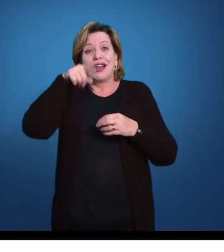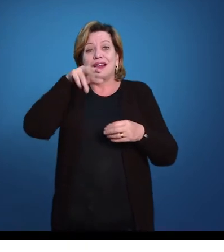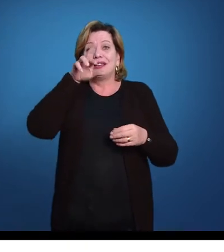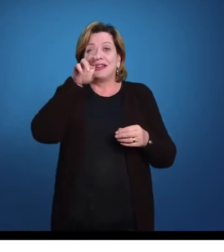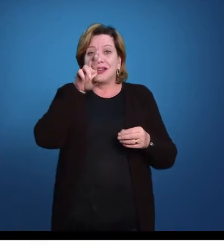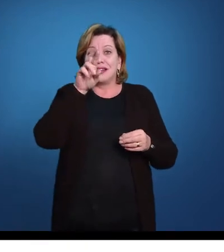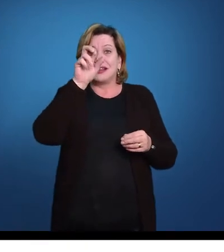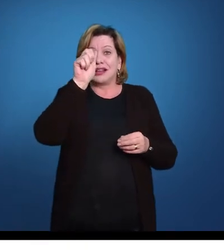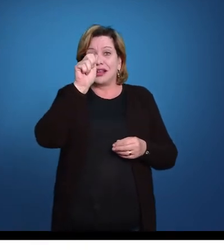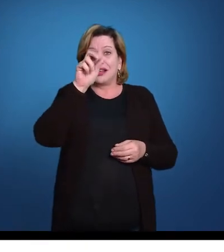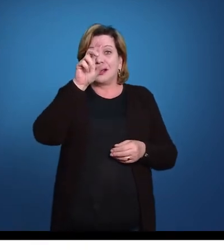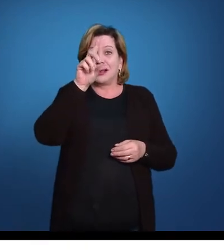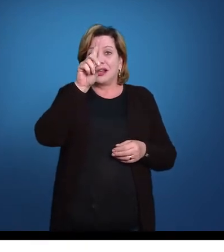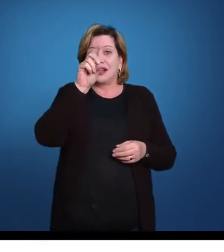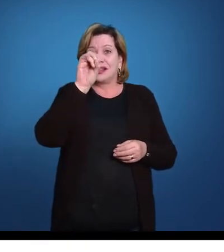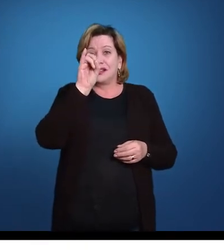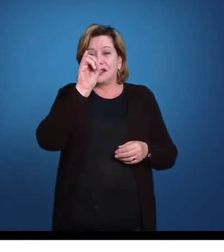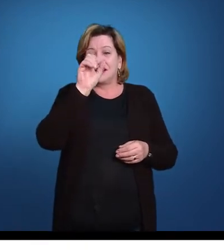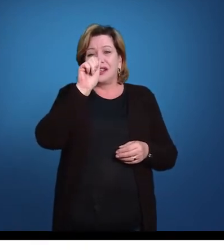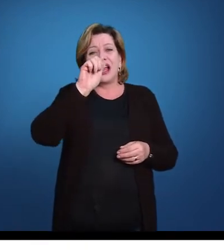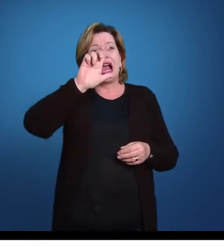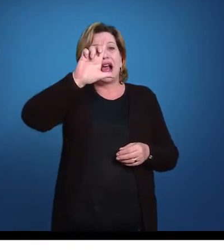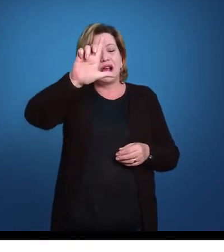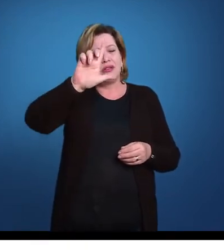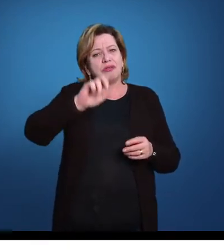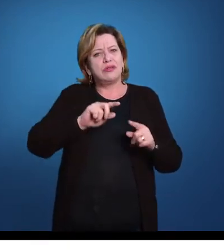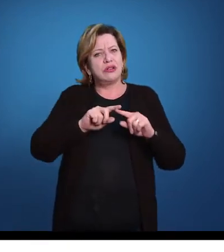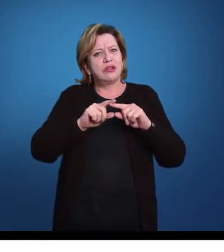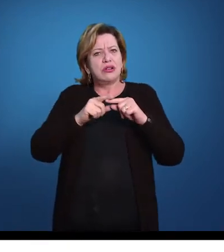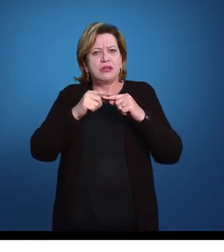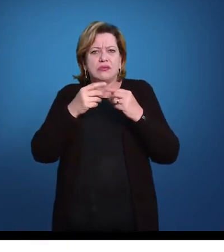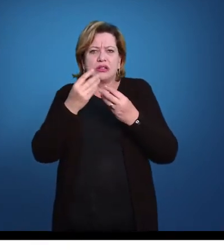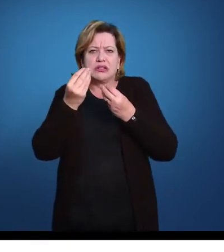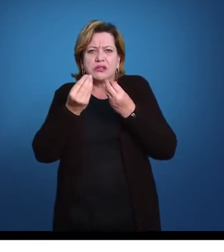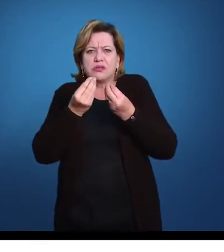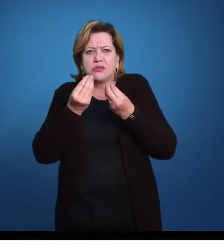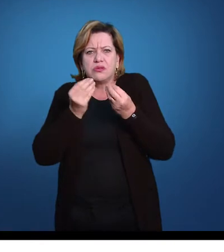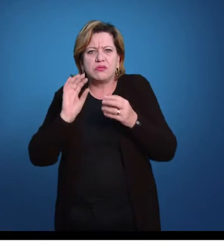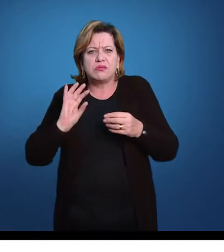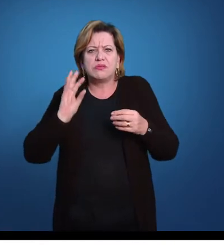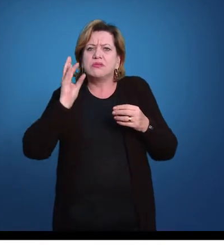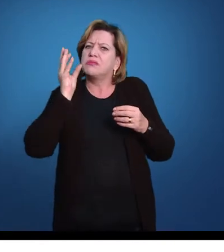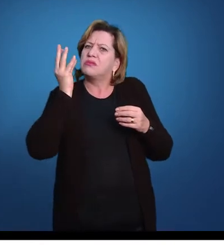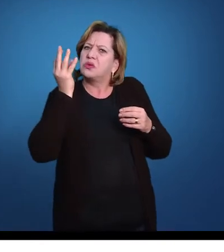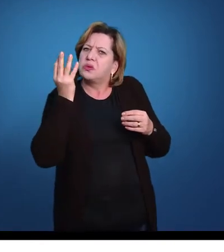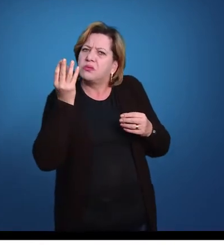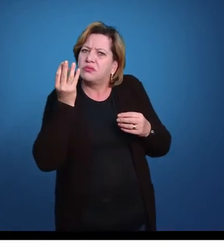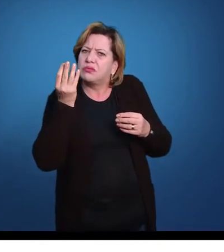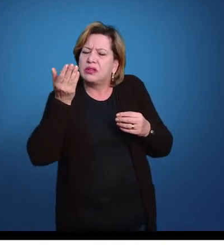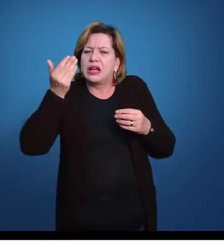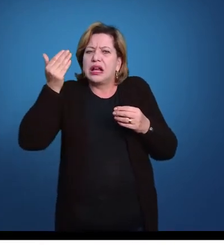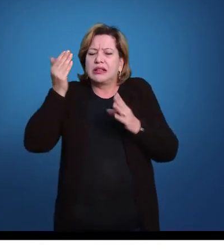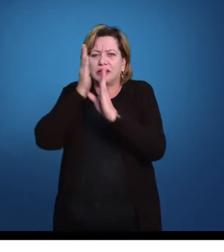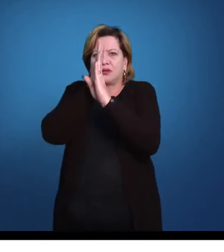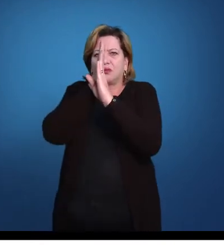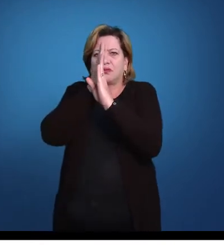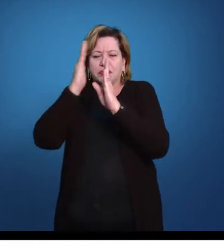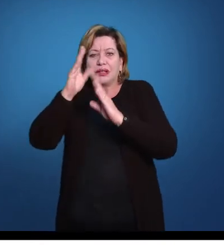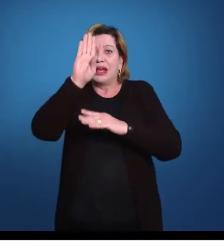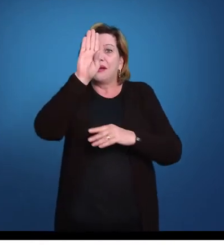Mas, radiais, como que, professor, como é que acontece isso? O animal era bilateral e ele volta para radial,